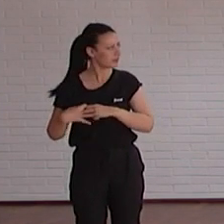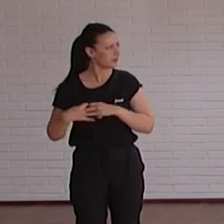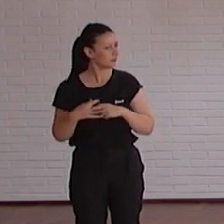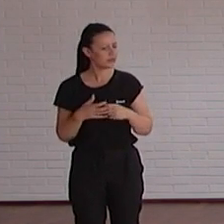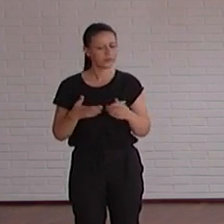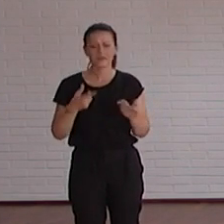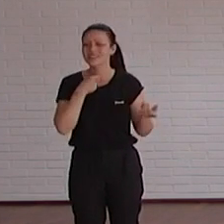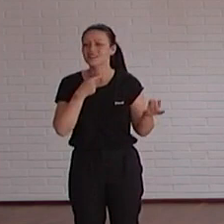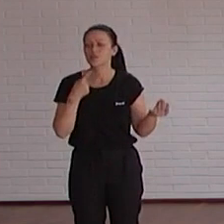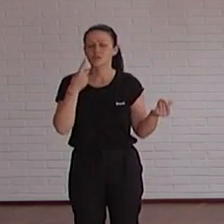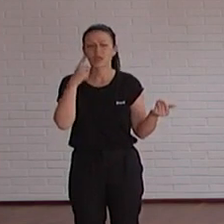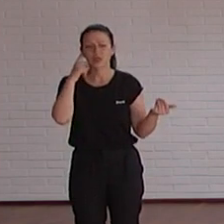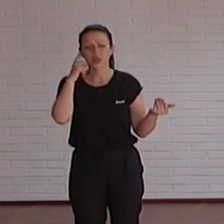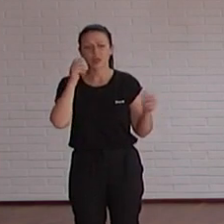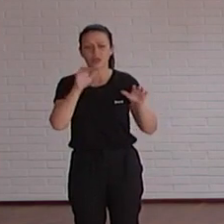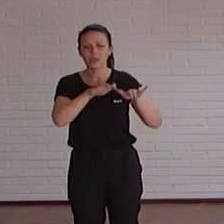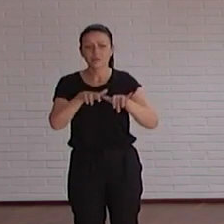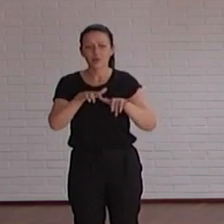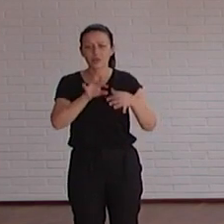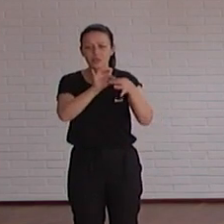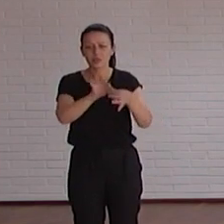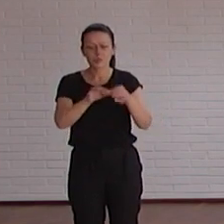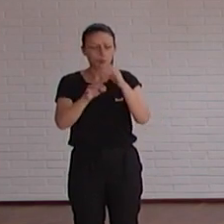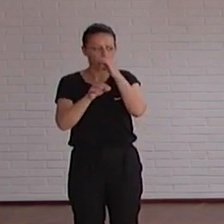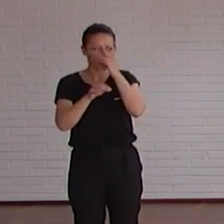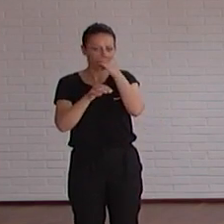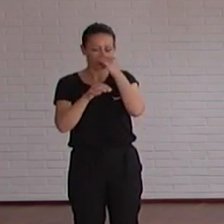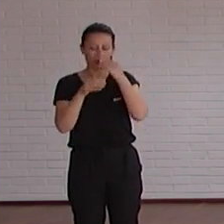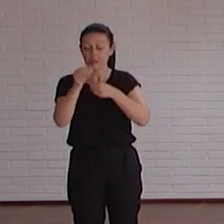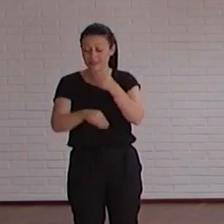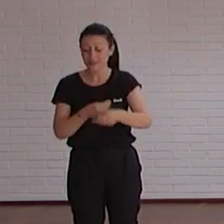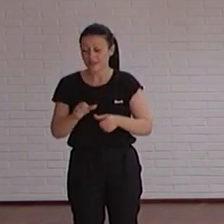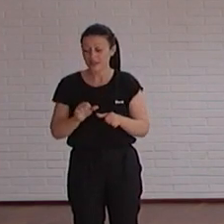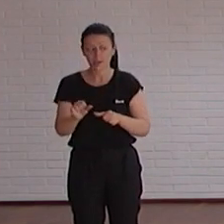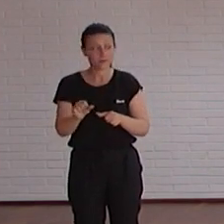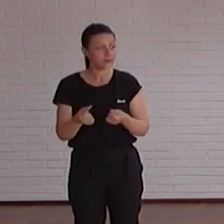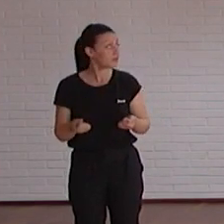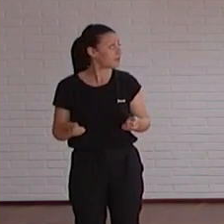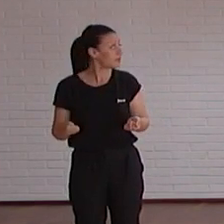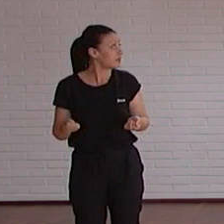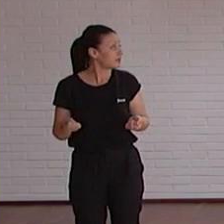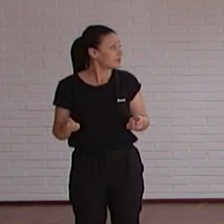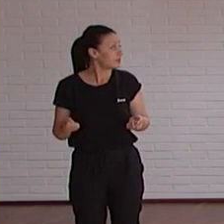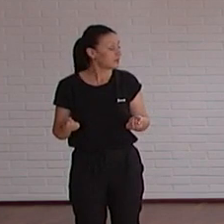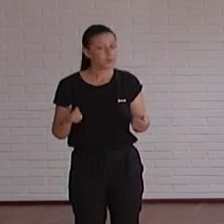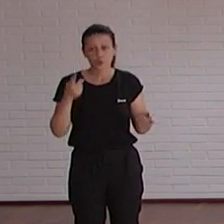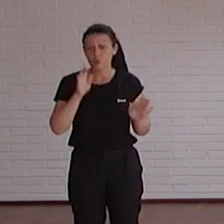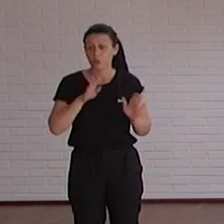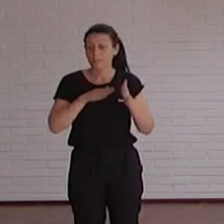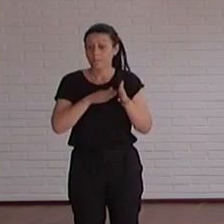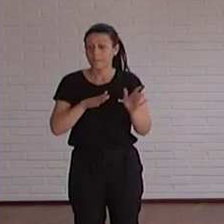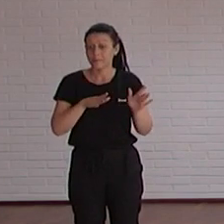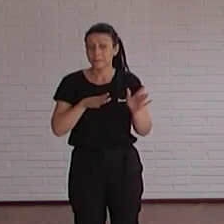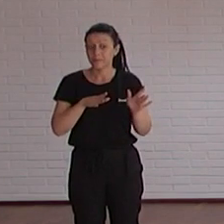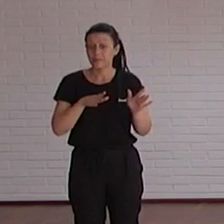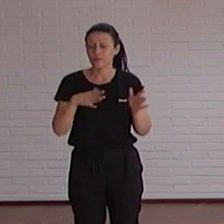que hiciera el servicio informático o qué vais a hacer para que al final bueno yo hago el inciso de que todo es